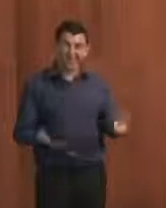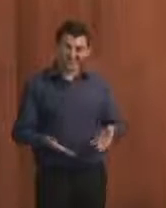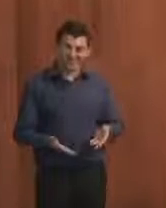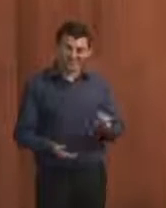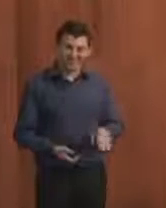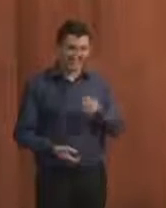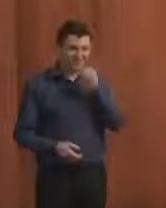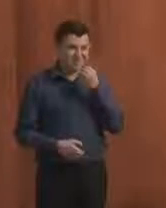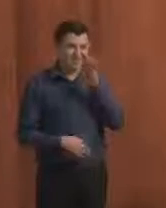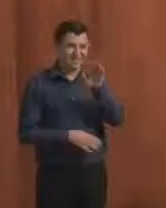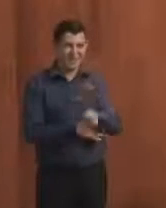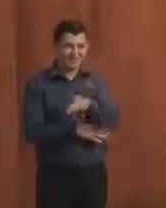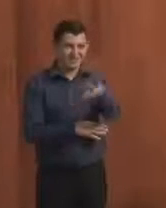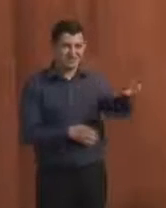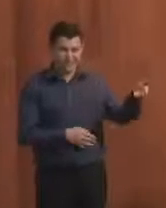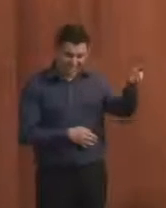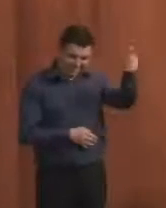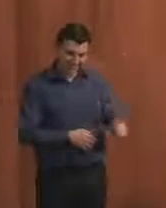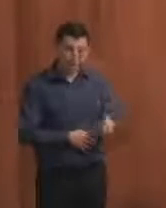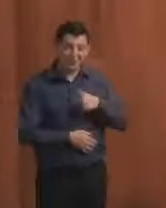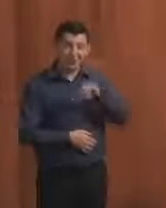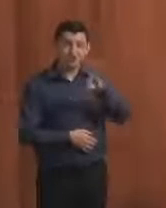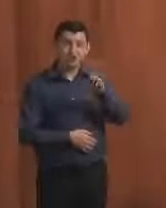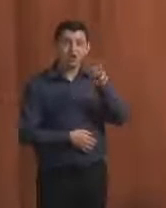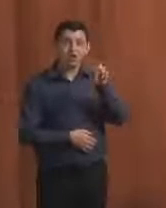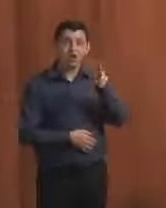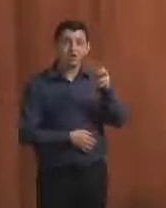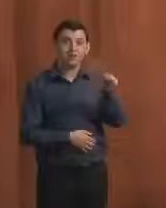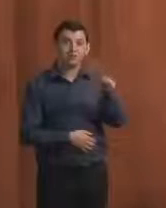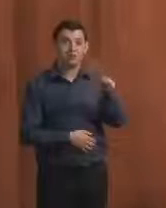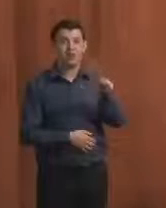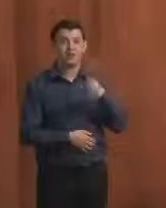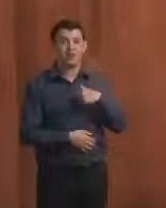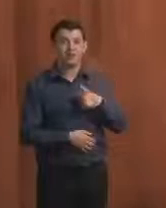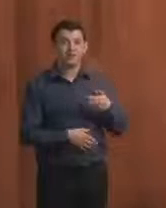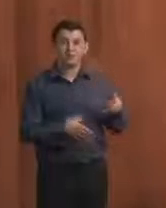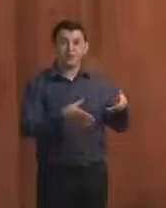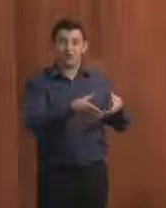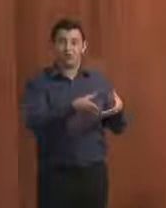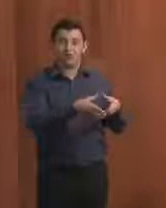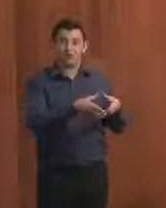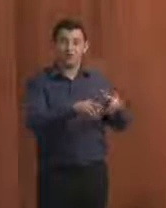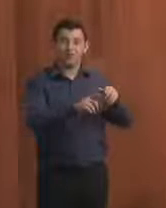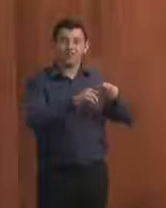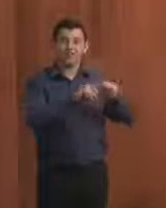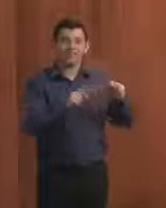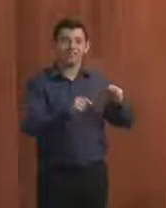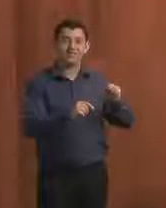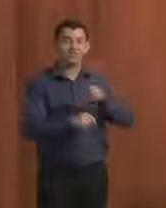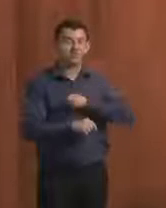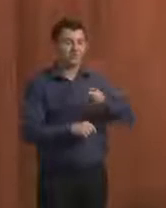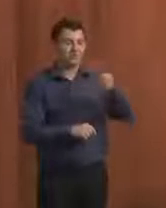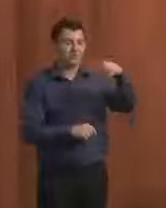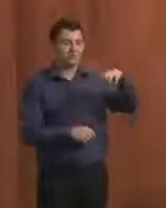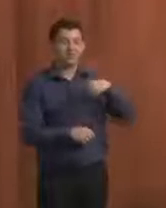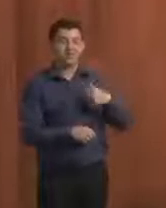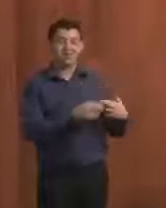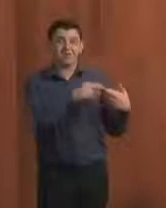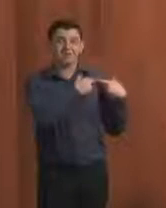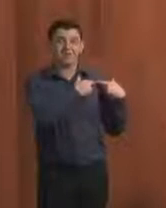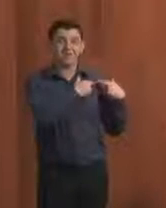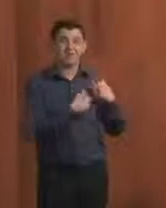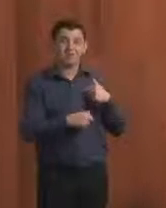Boa tarde a todos e a todas de novo. Eu sou a Joara Marquezine, da Associação Artigo 19. Estou responsável por